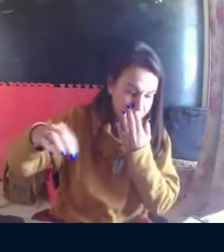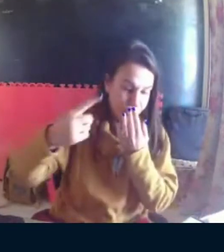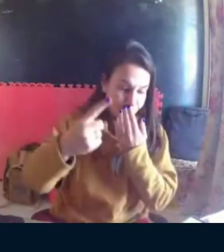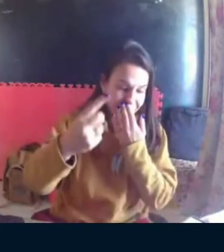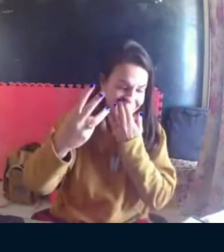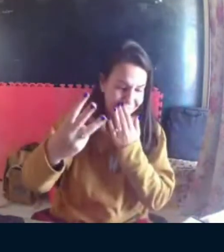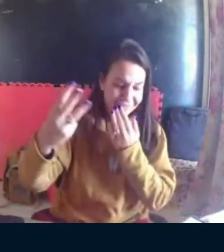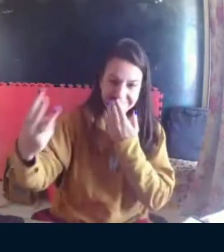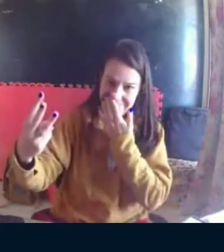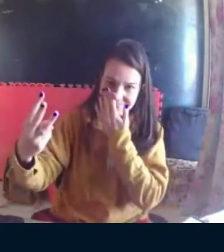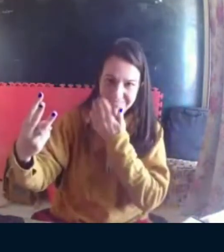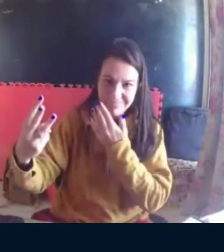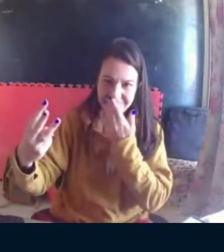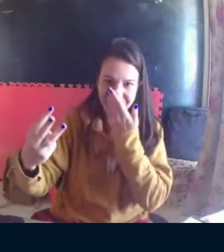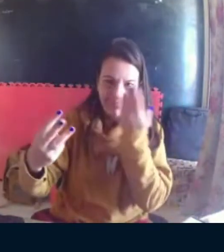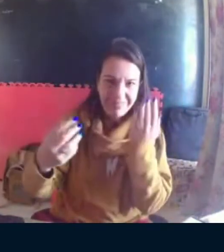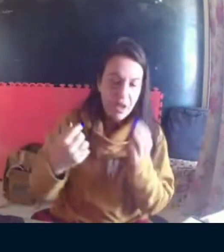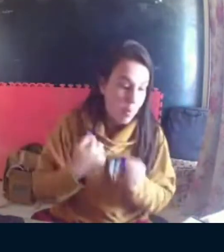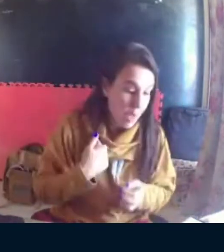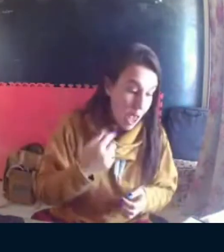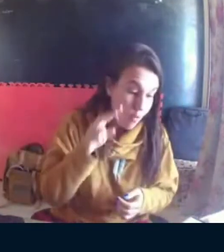na página 133.